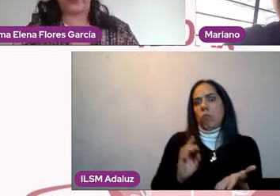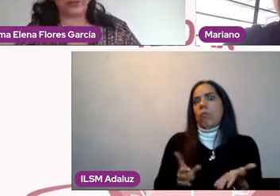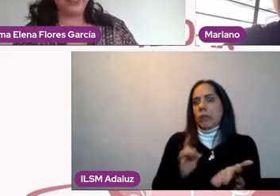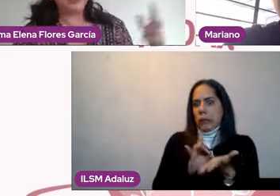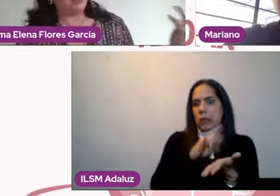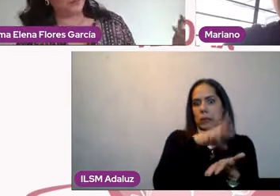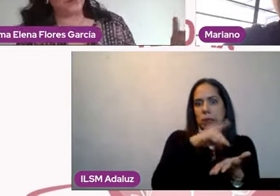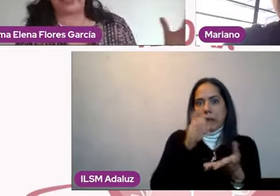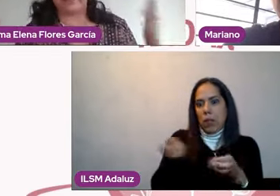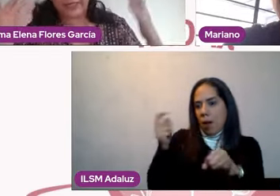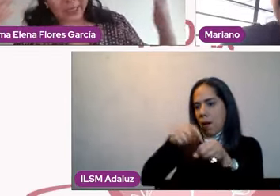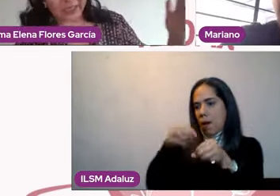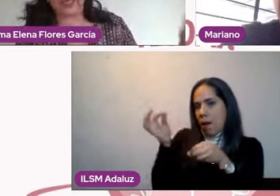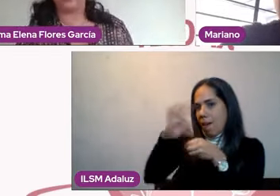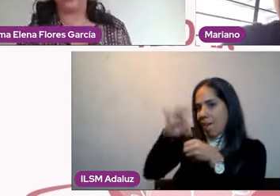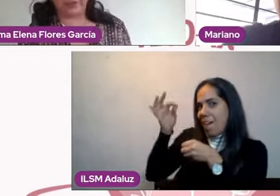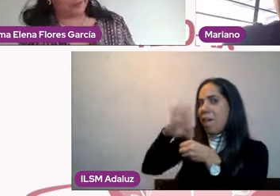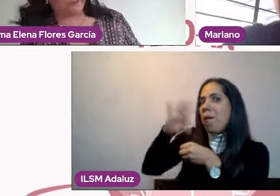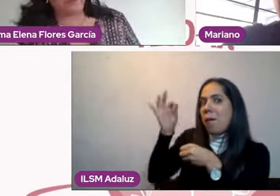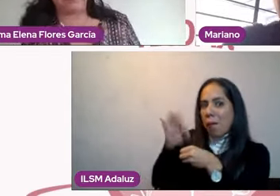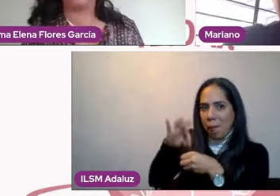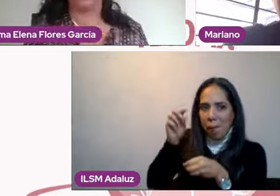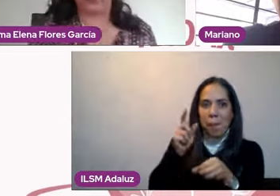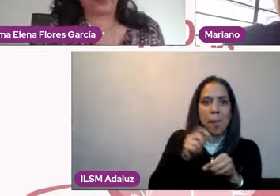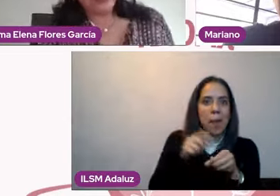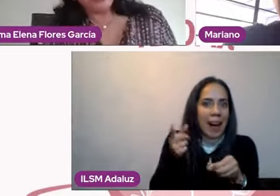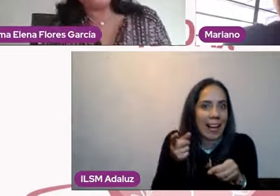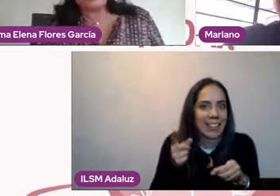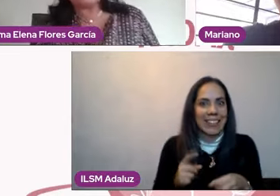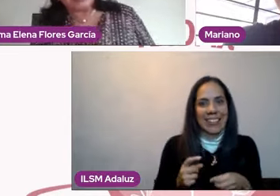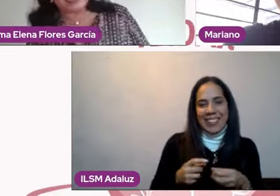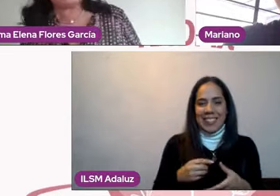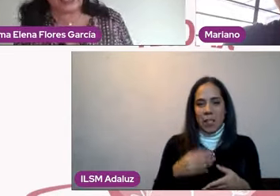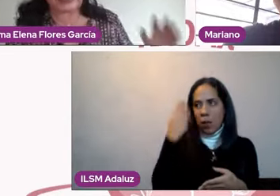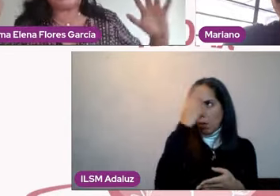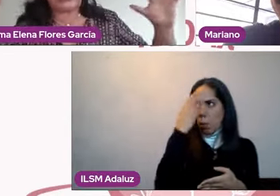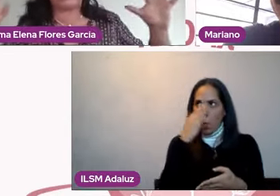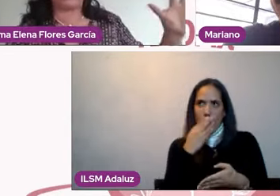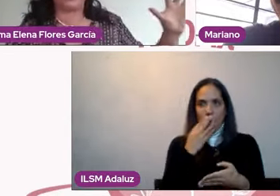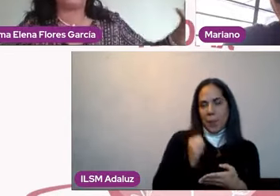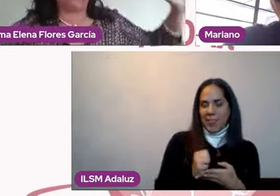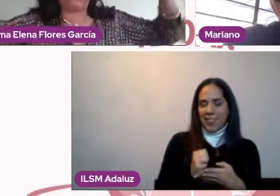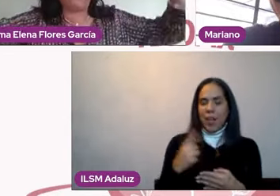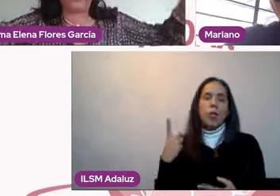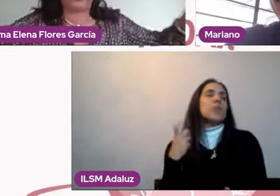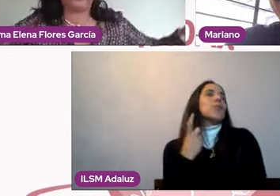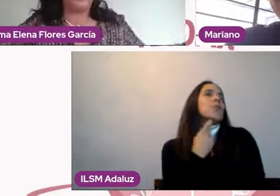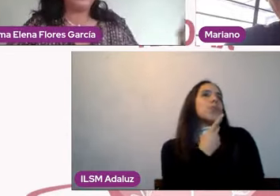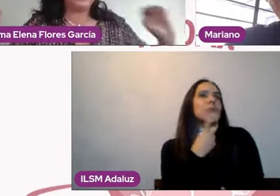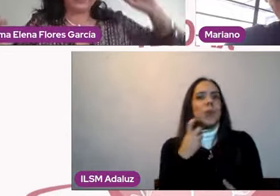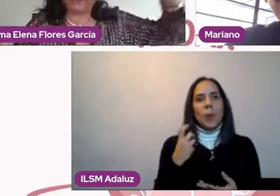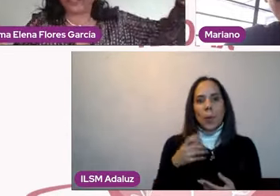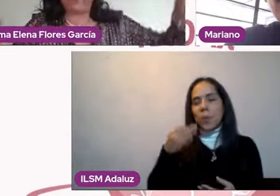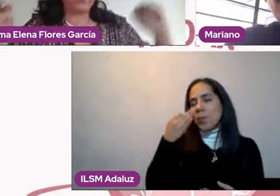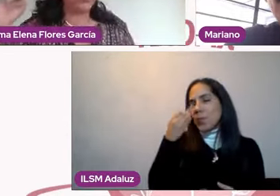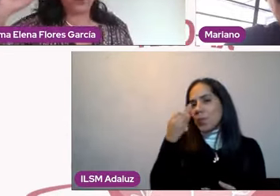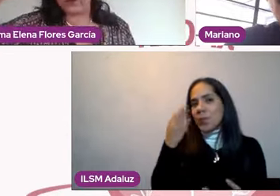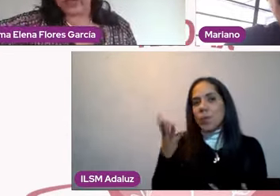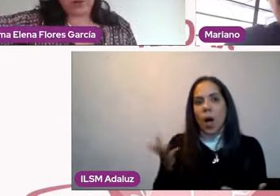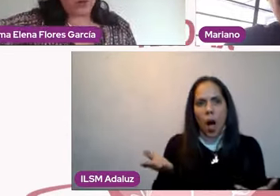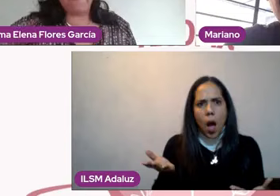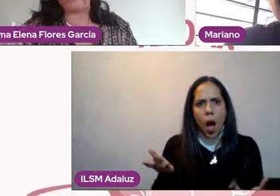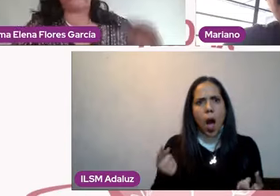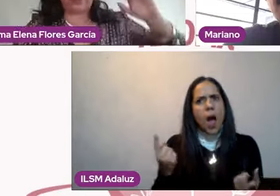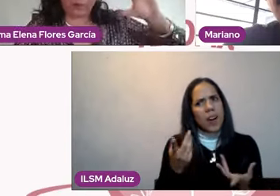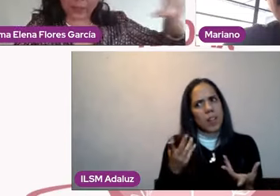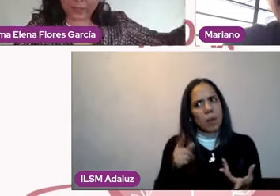esfuerzo, ¿no? Pues del maquillaje, ¿no? El perfumito, todo. Entonces, todas esas decisiones se fueron poniendo y había momentos